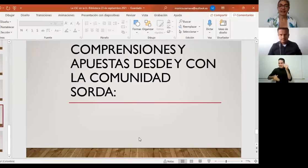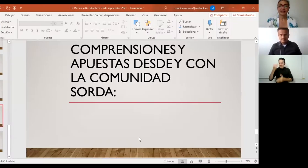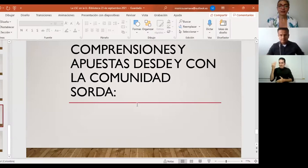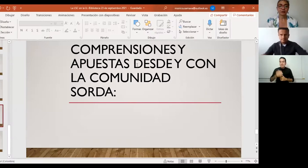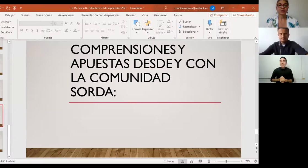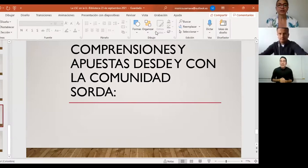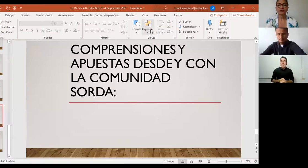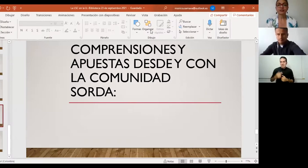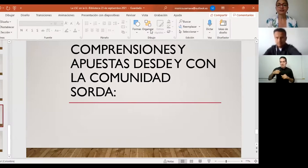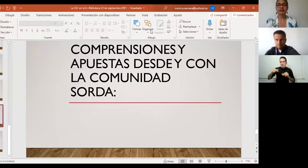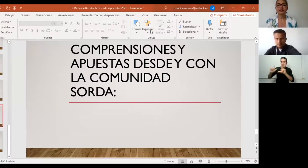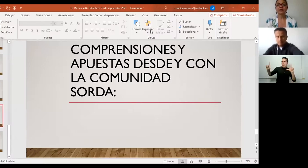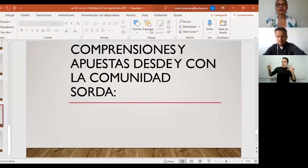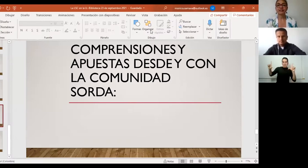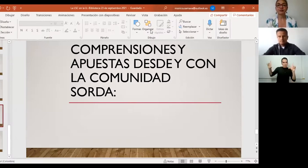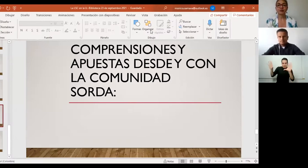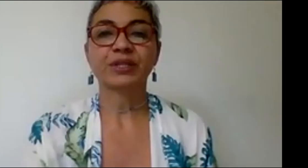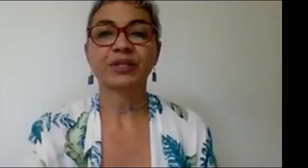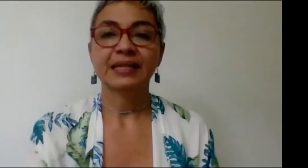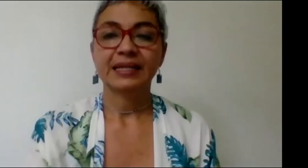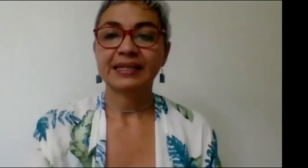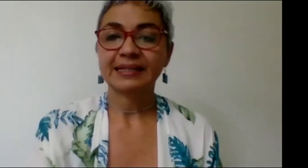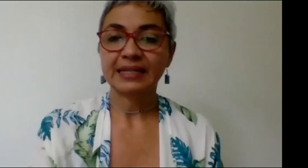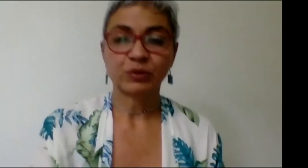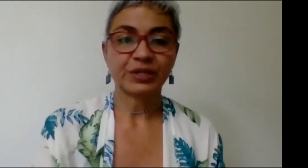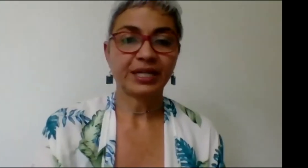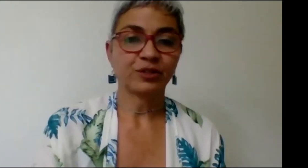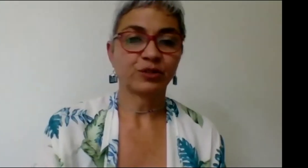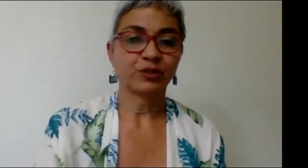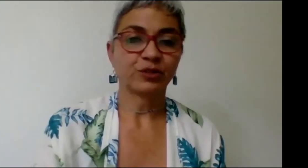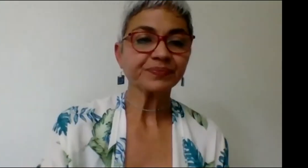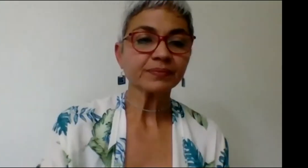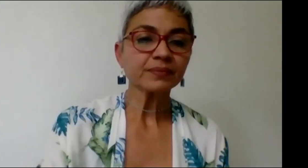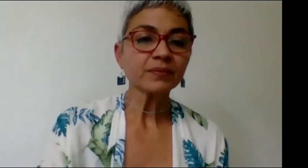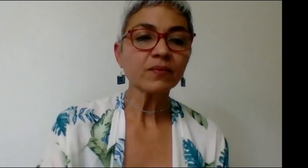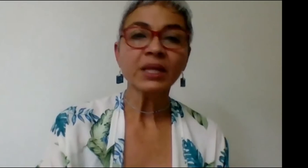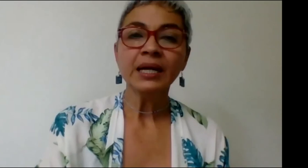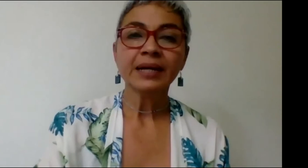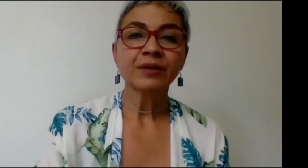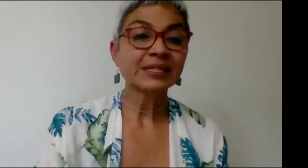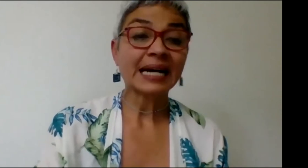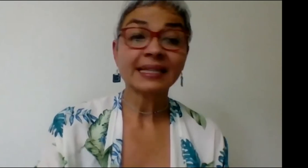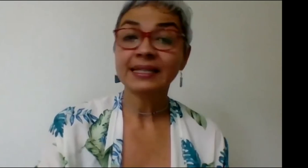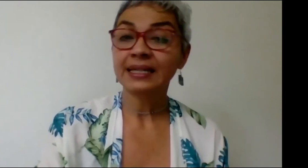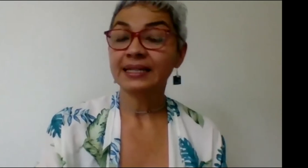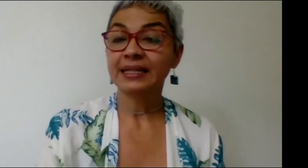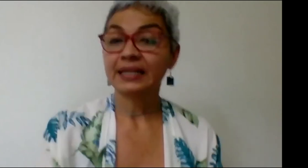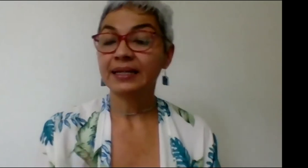algunas preguntas que serán importantes desde la voz de ellos entonces antes de de